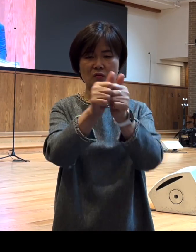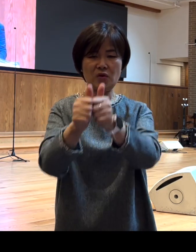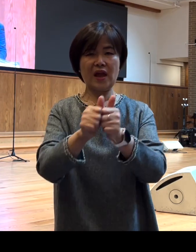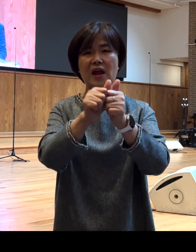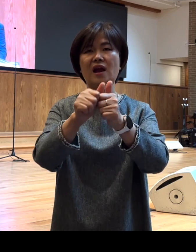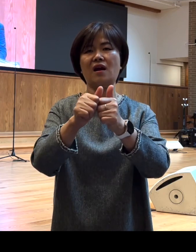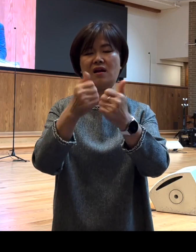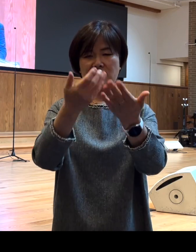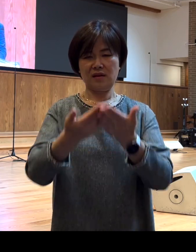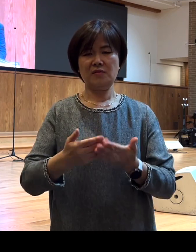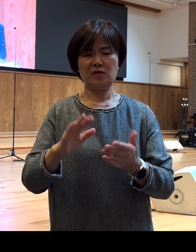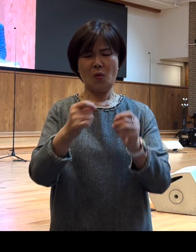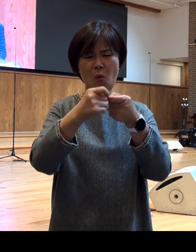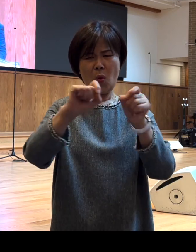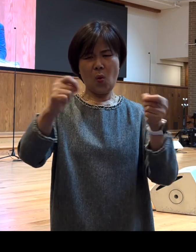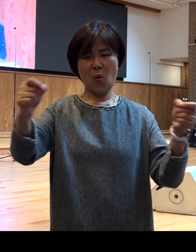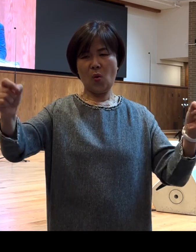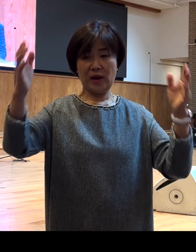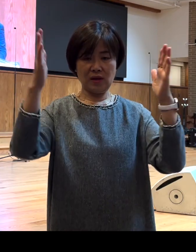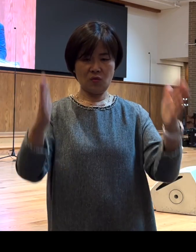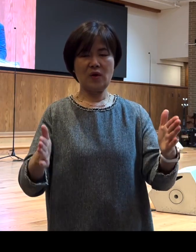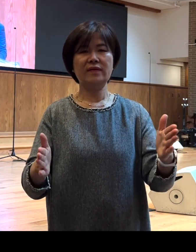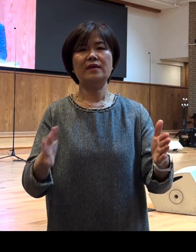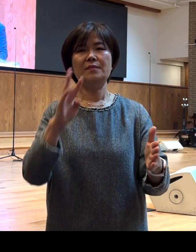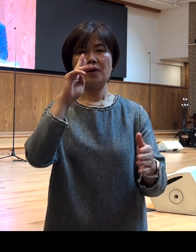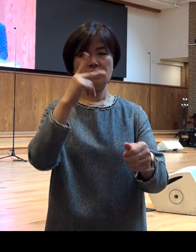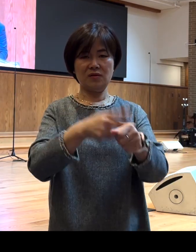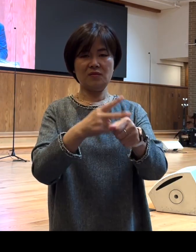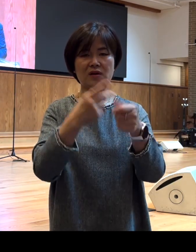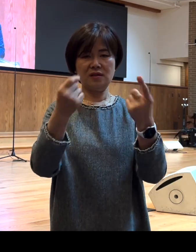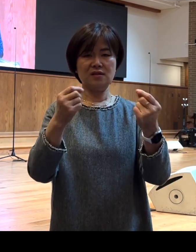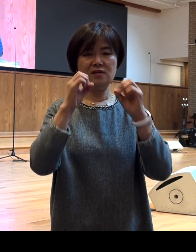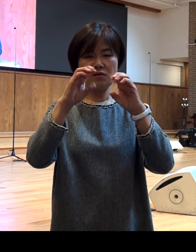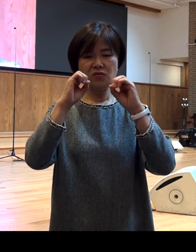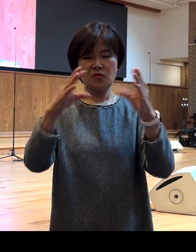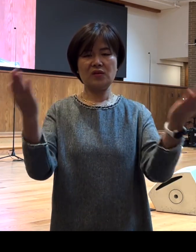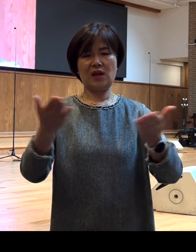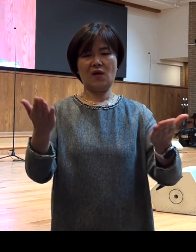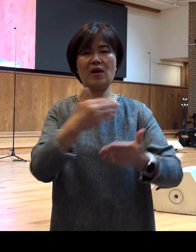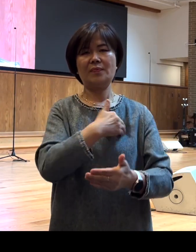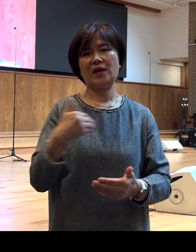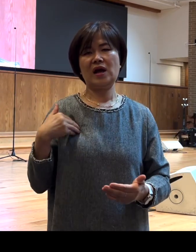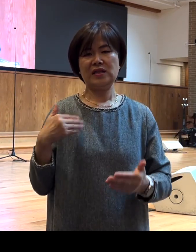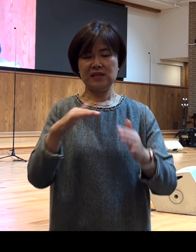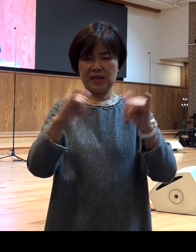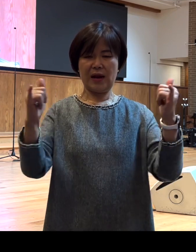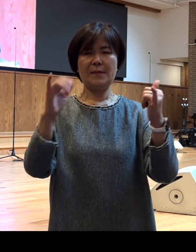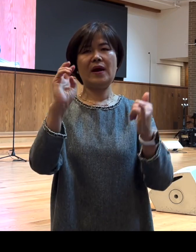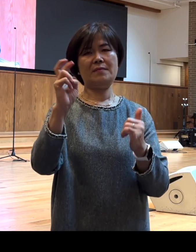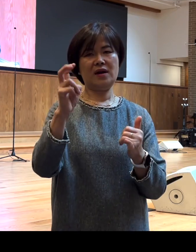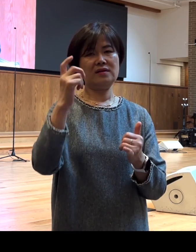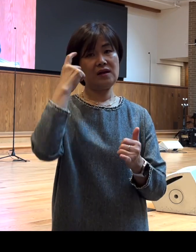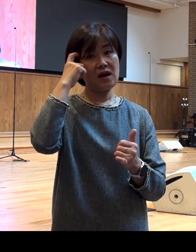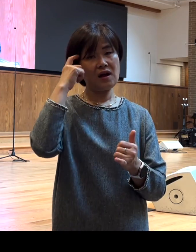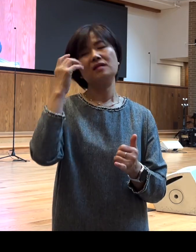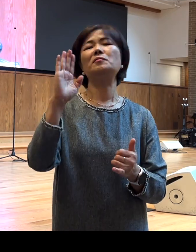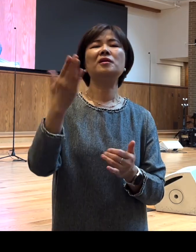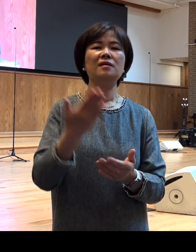오랜 기간 바울과 선교사역을 감당한 그런 인물이었을 것입니다 아마도 디모데가